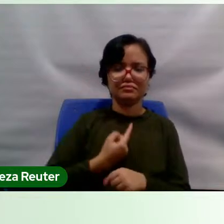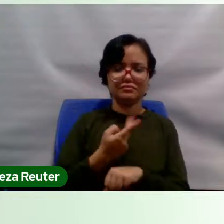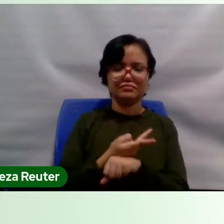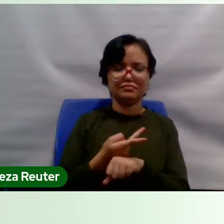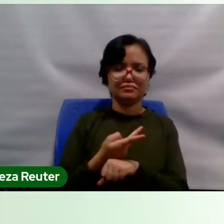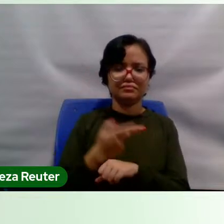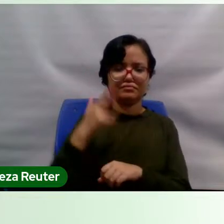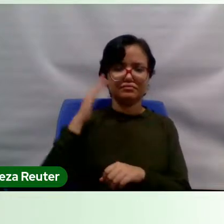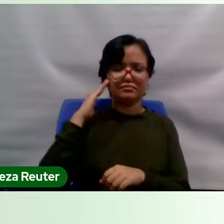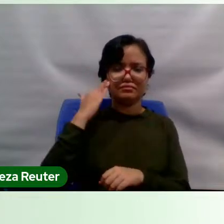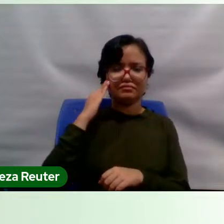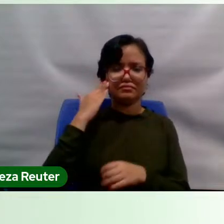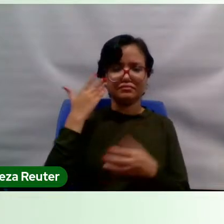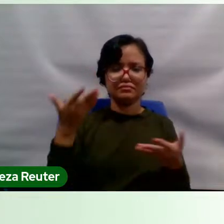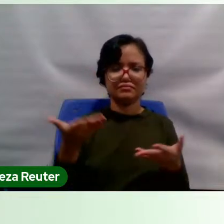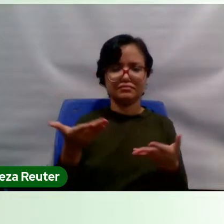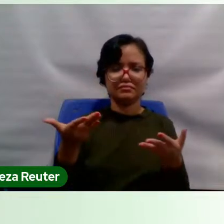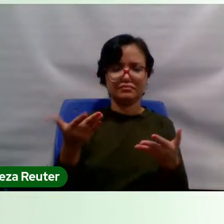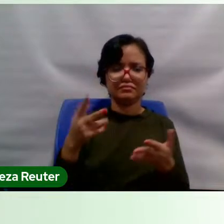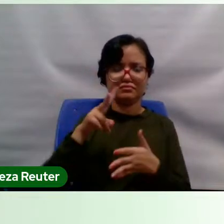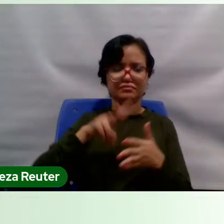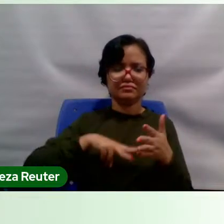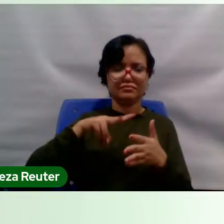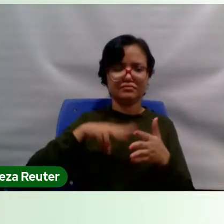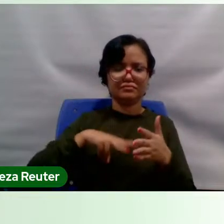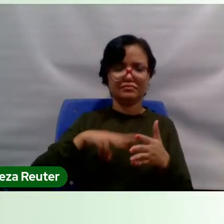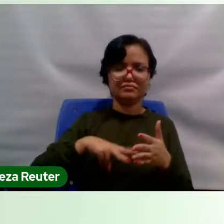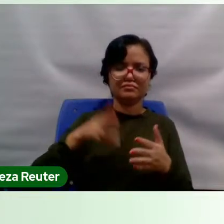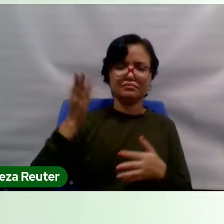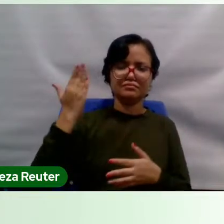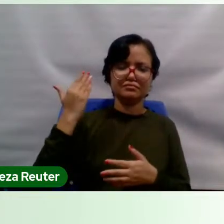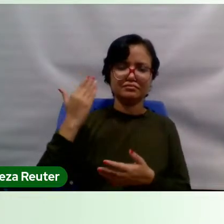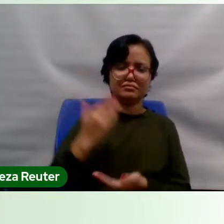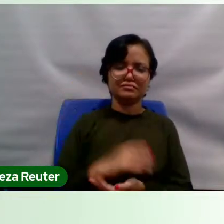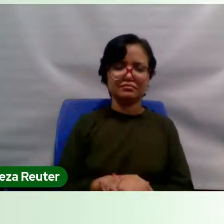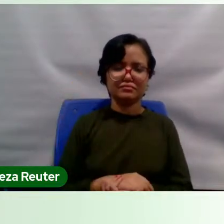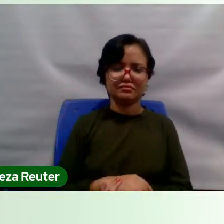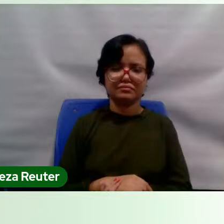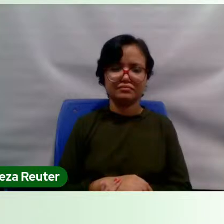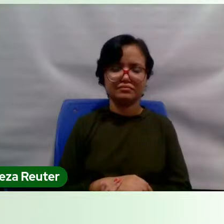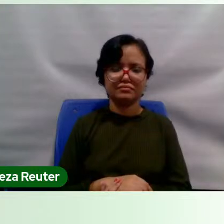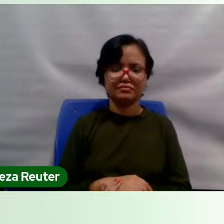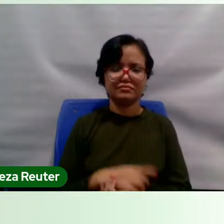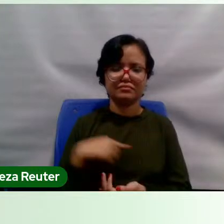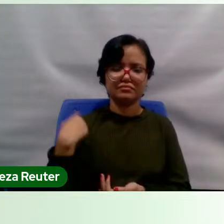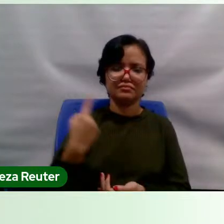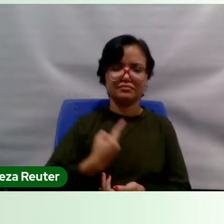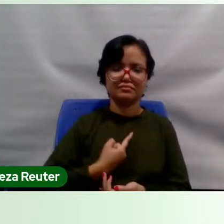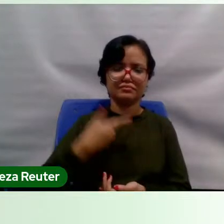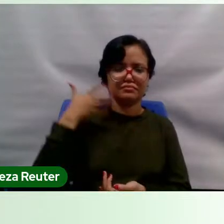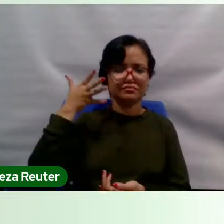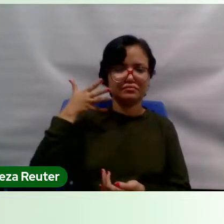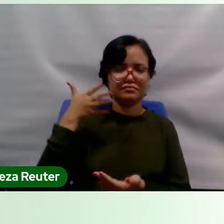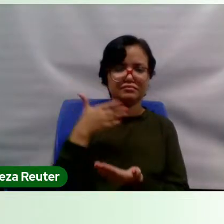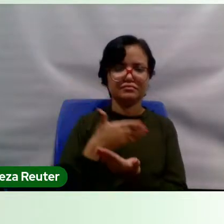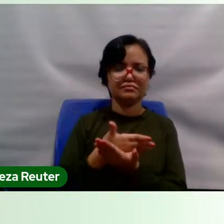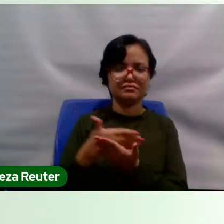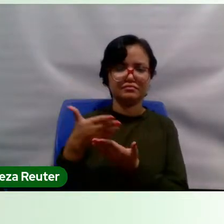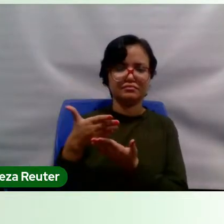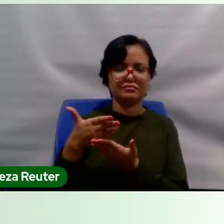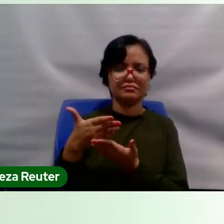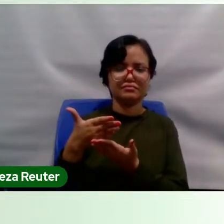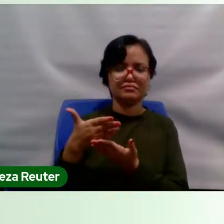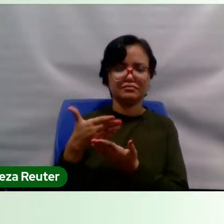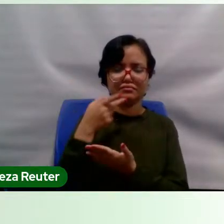presente através de uma leitura do passado, né? e a nossa palestra começa dizendo